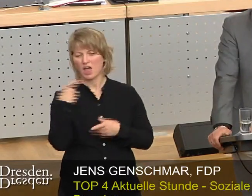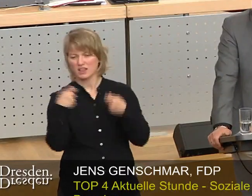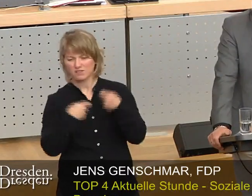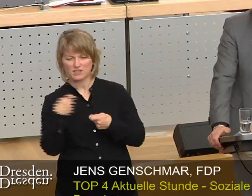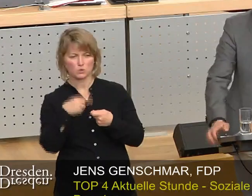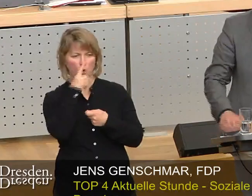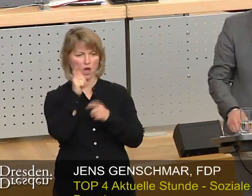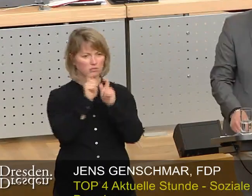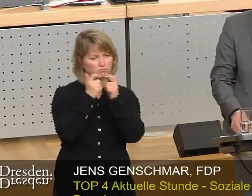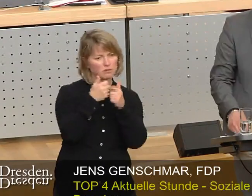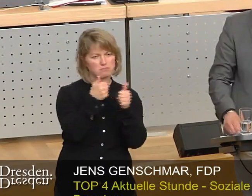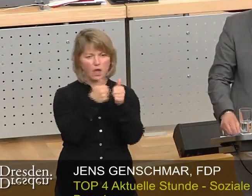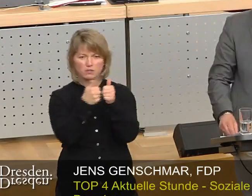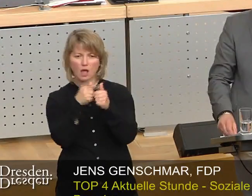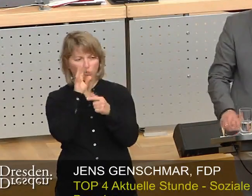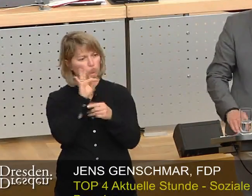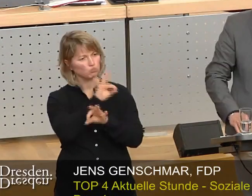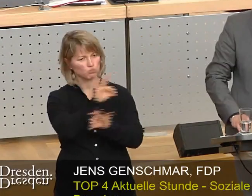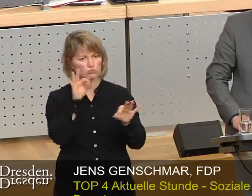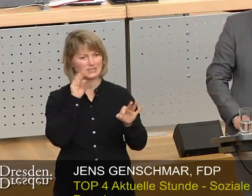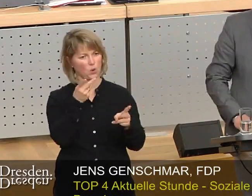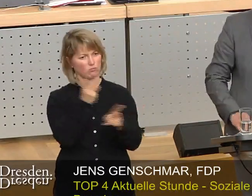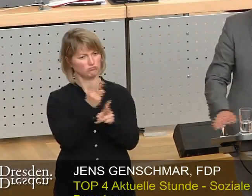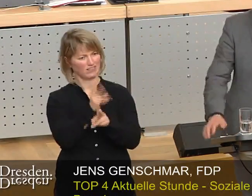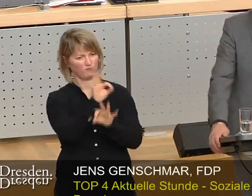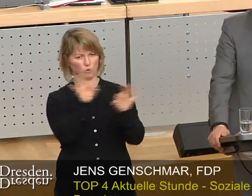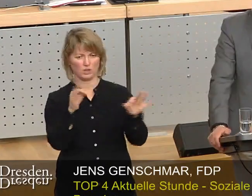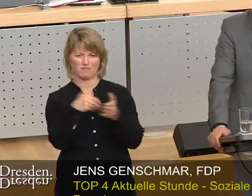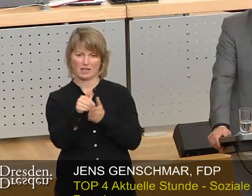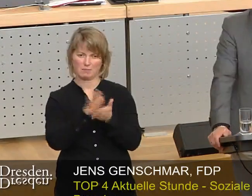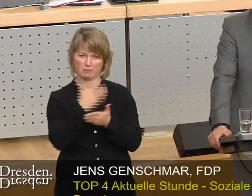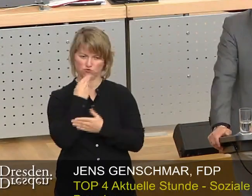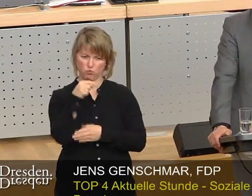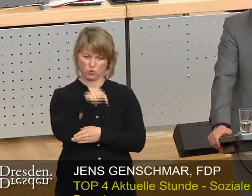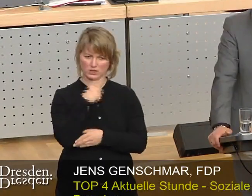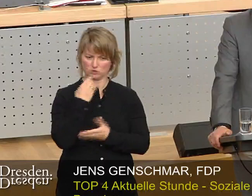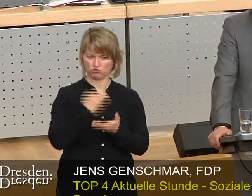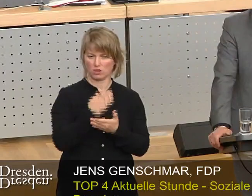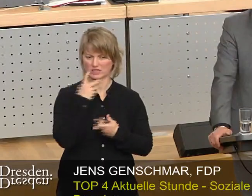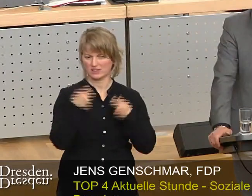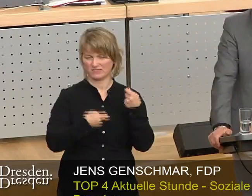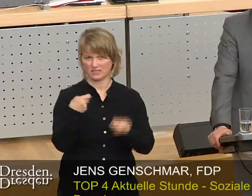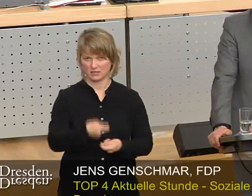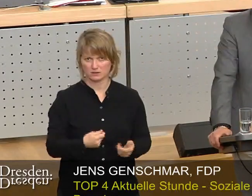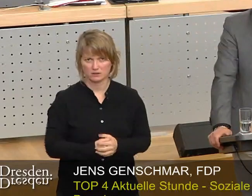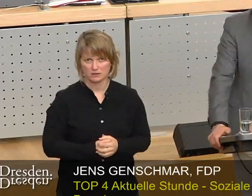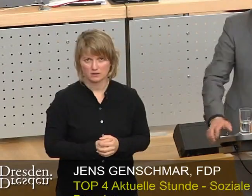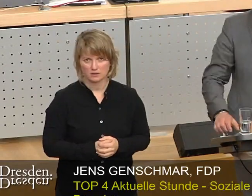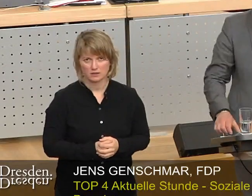Rahmenbedingungen schaffen, dass es für diese weiterhin attraktiv ist, in unserer Stadt zu investieren.